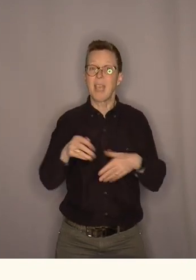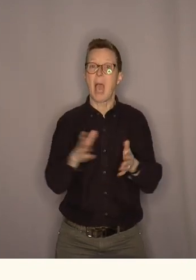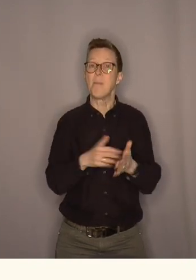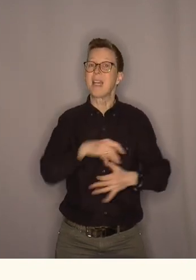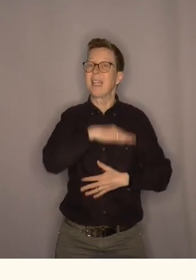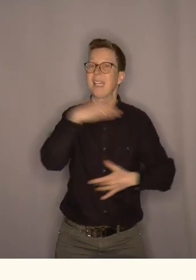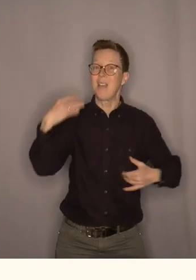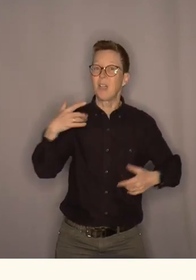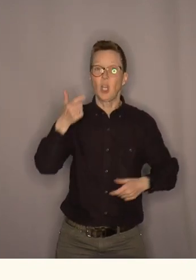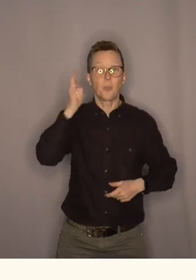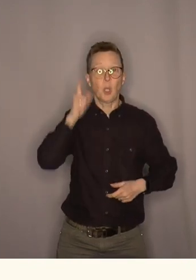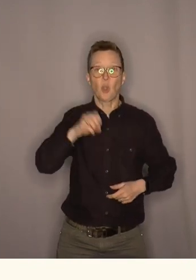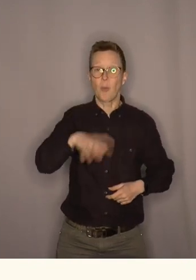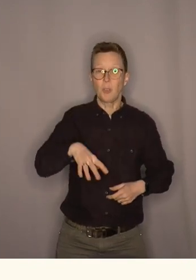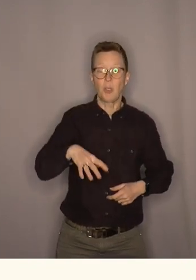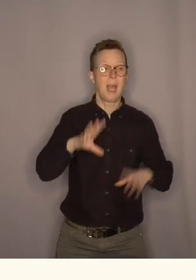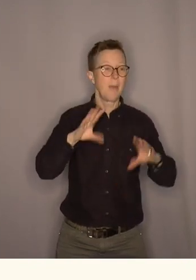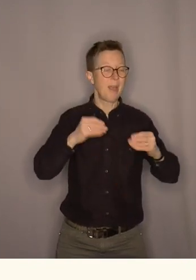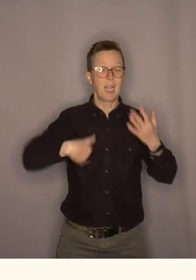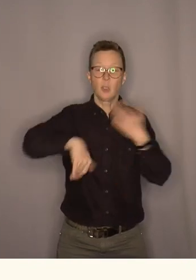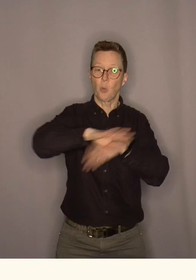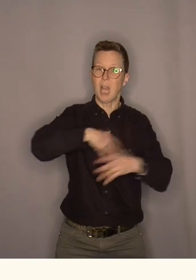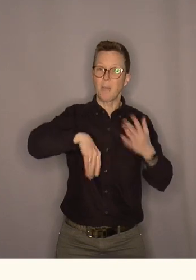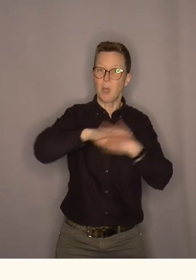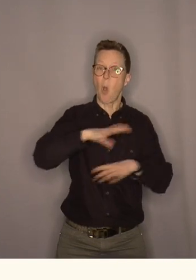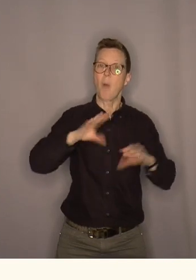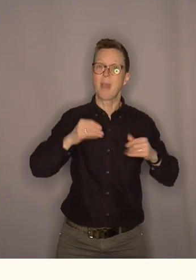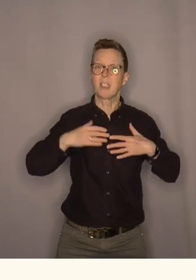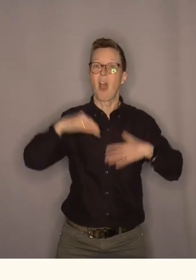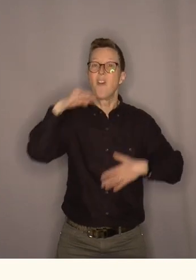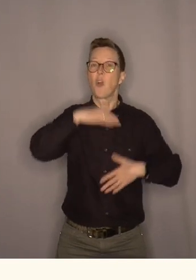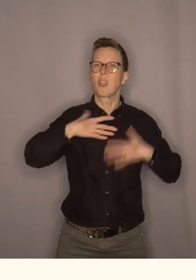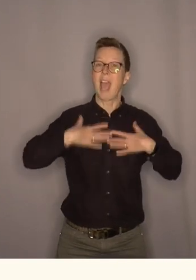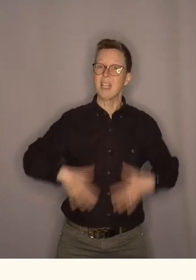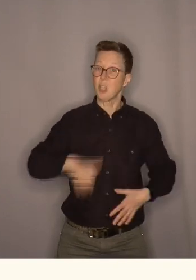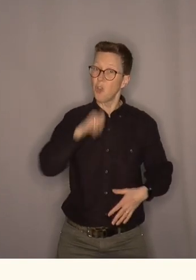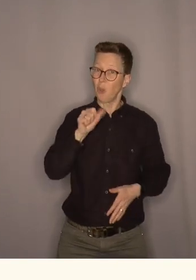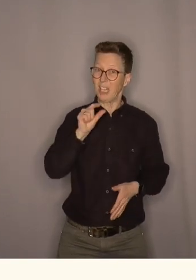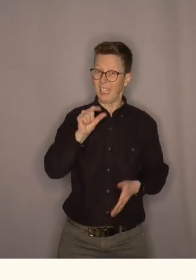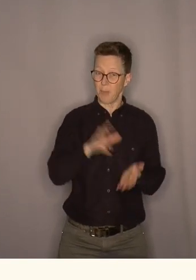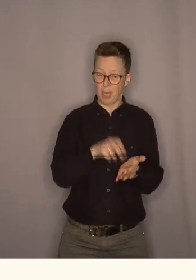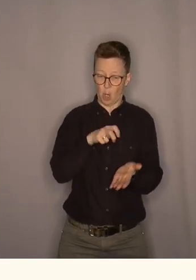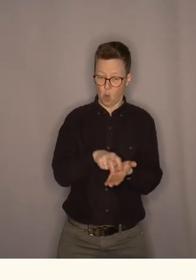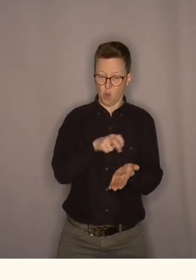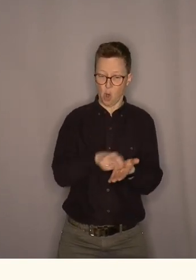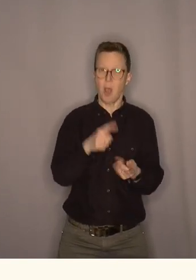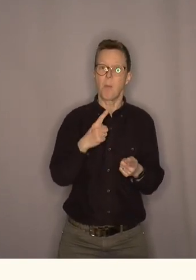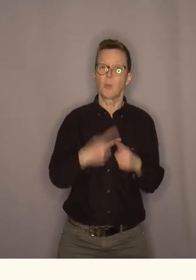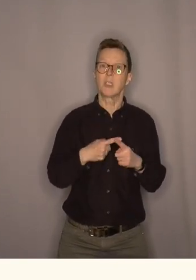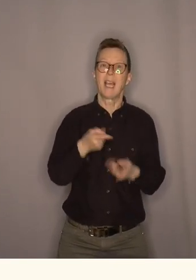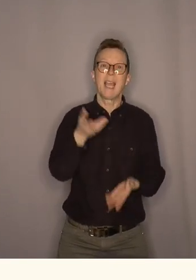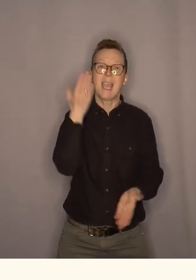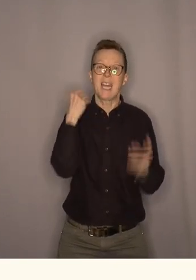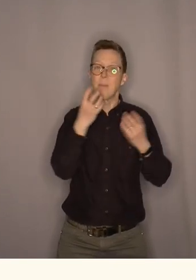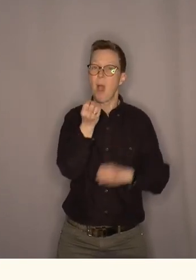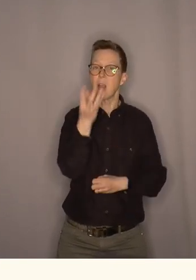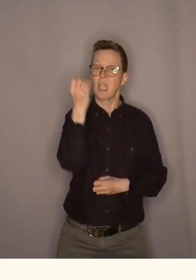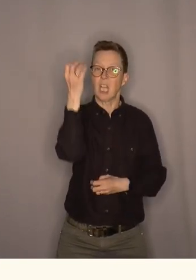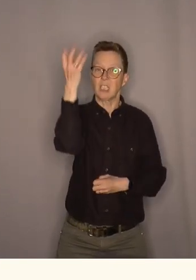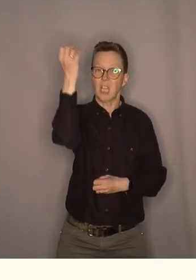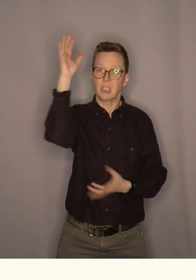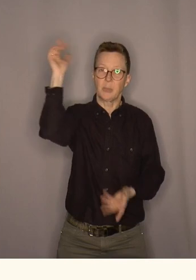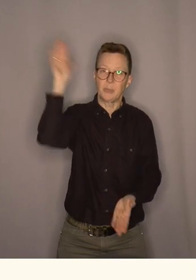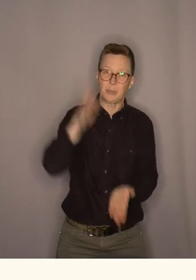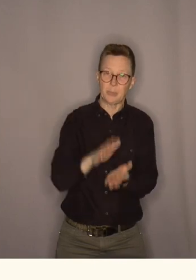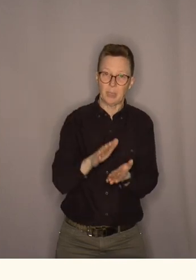bedre sosialt miljø og bedre folkehelse man må kanskje gå litt mer og det får jo selvfølgelig også ned klimagassutslippene det tikker inn på